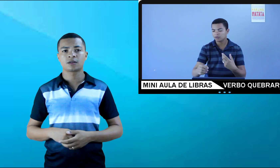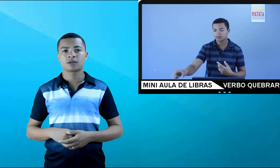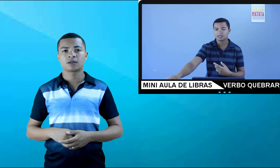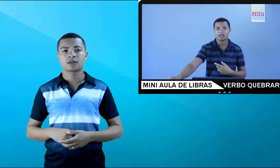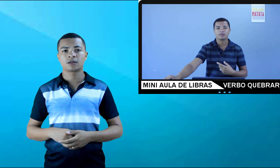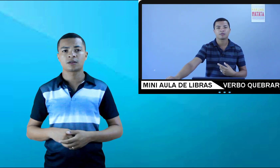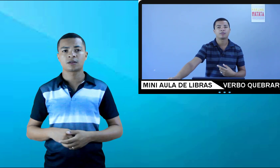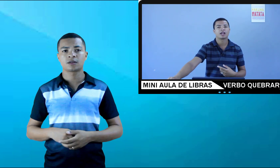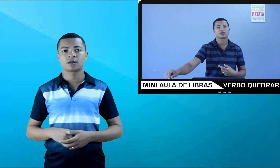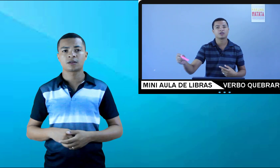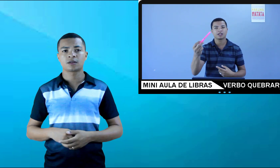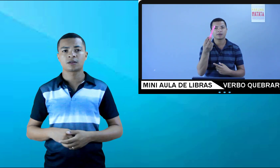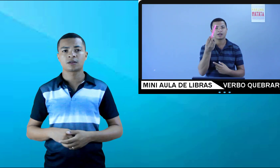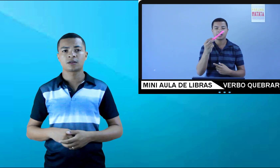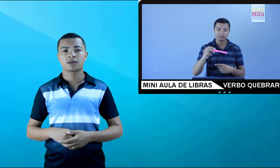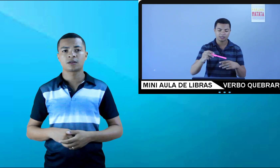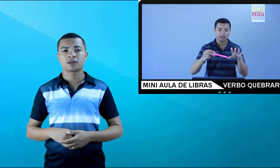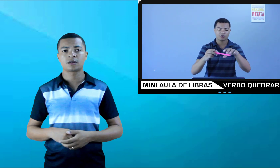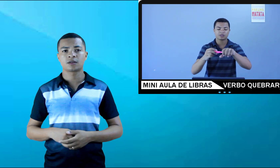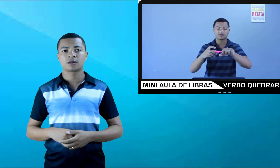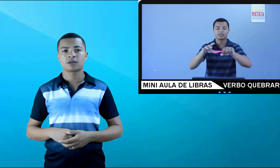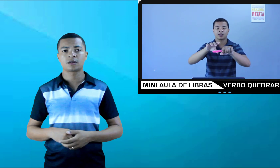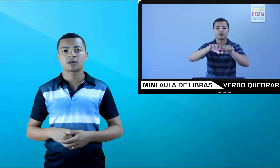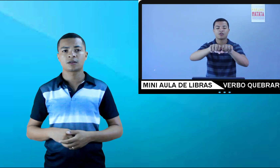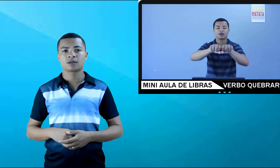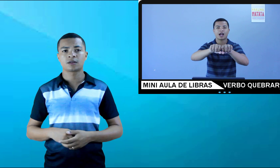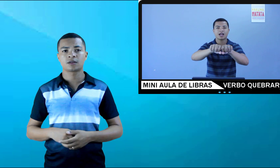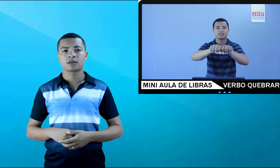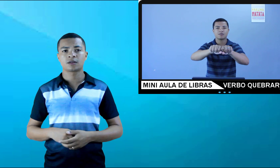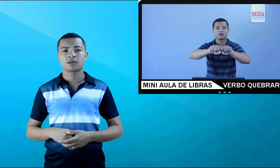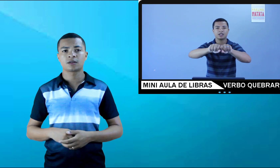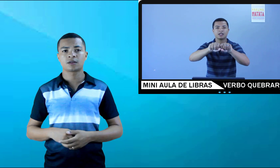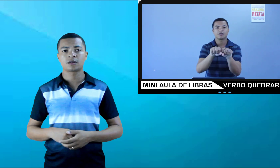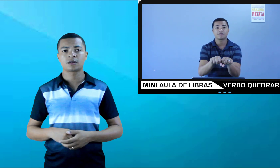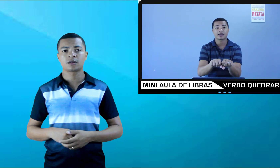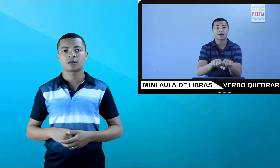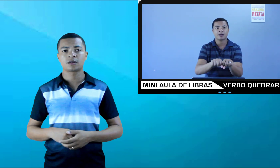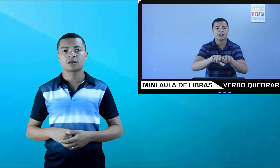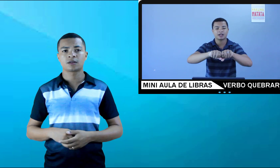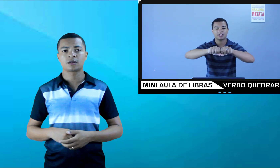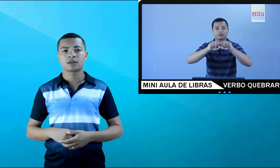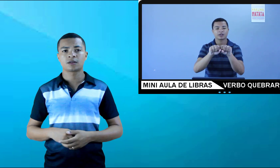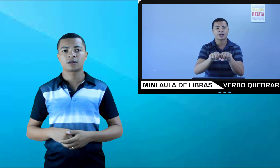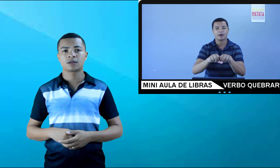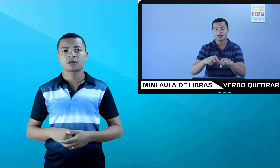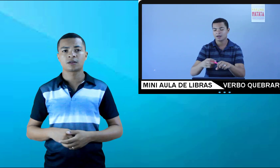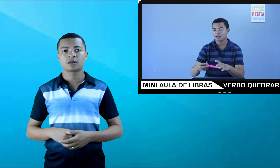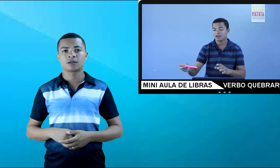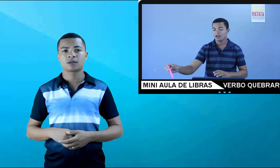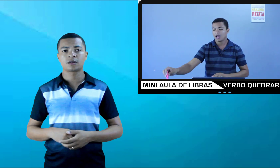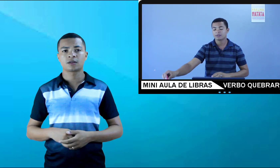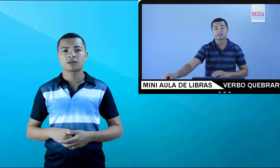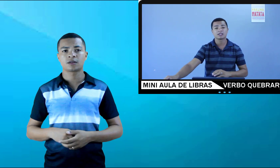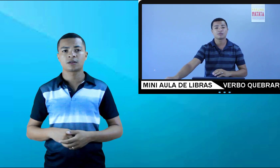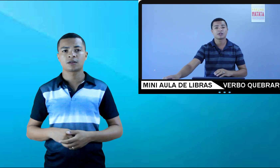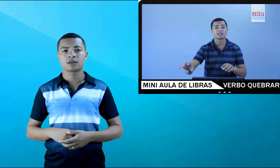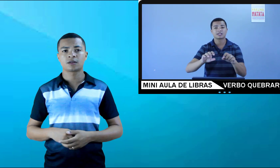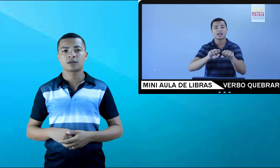se você, vou pegar a ajuda aqui da minha caneta. É como se você colocasse a mão aqui e vai quebrar a caneta, quebrar. Aí você simula que está